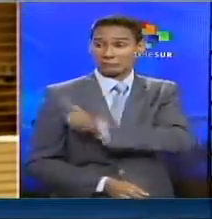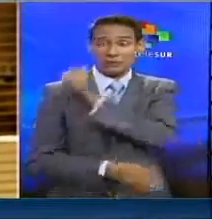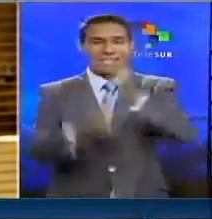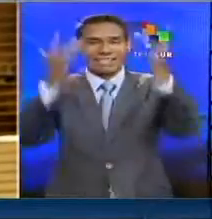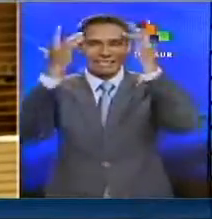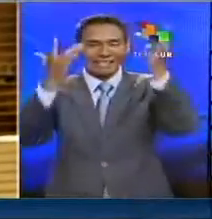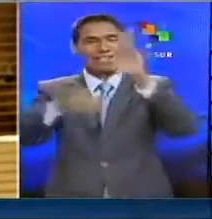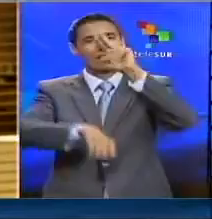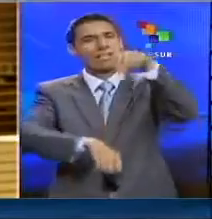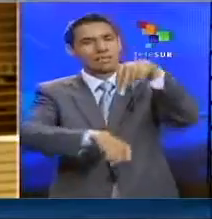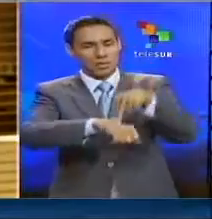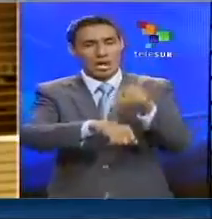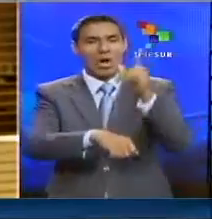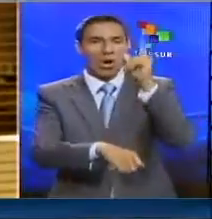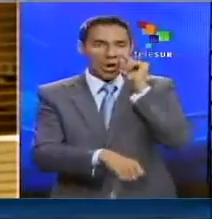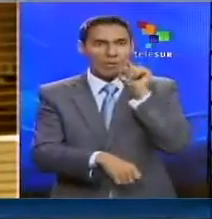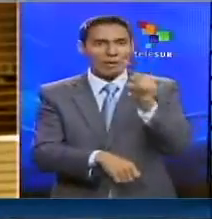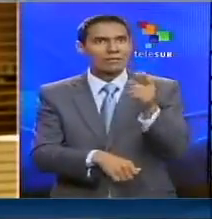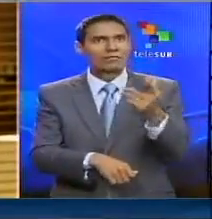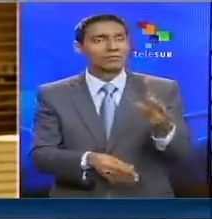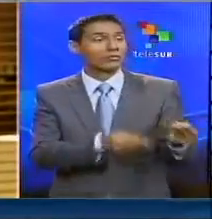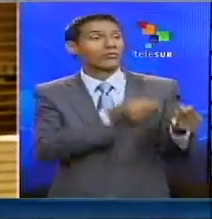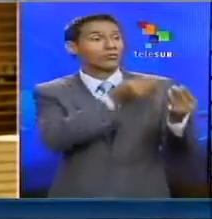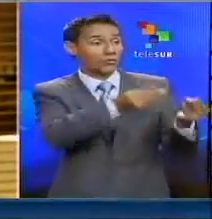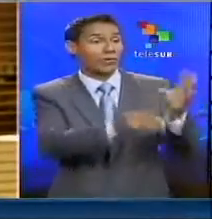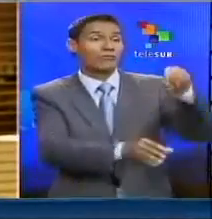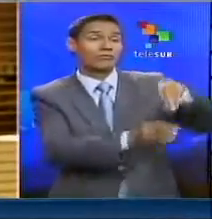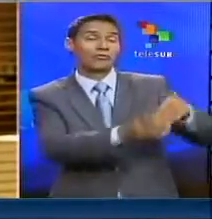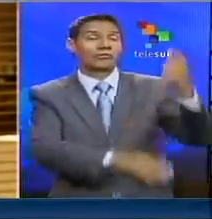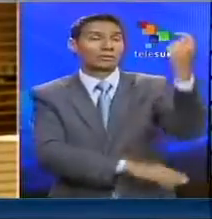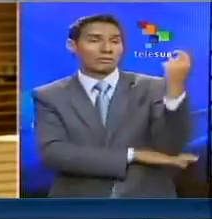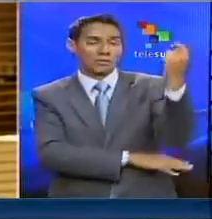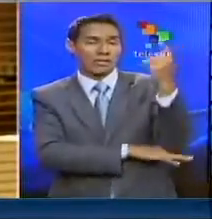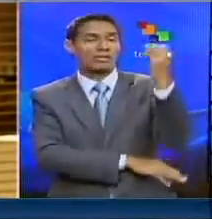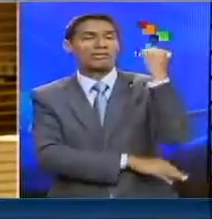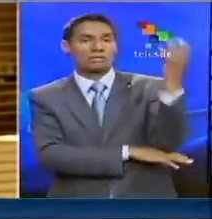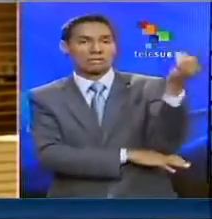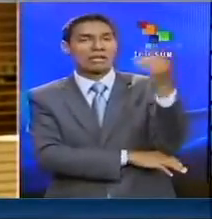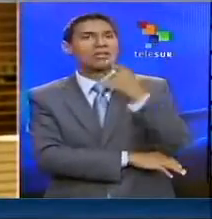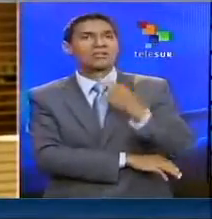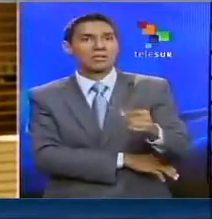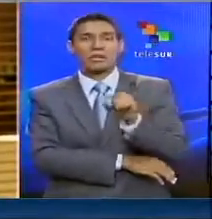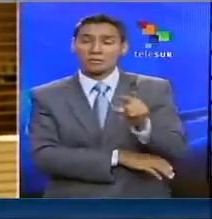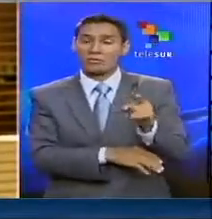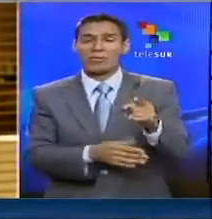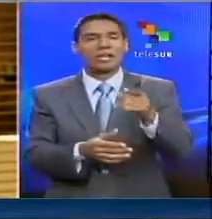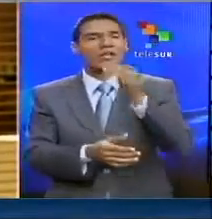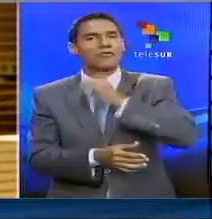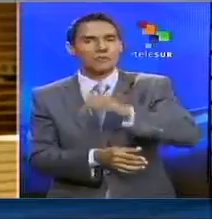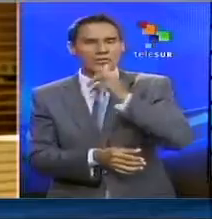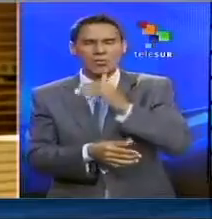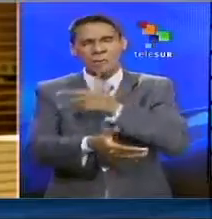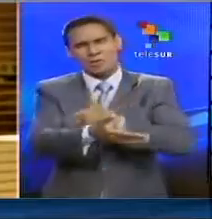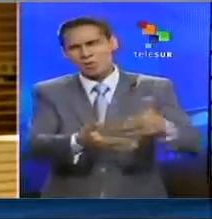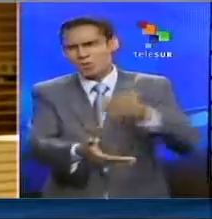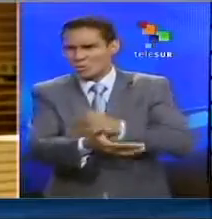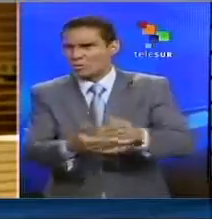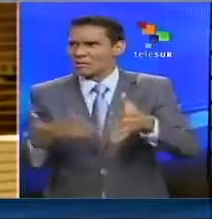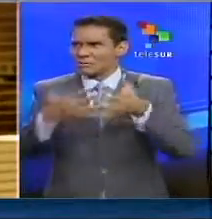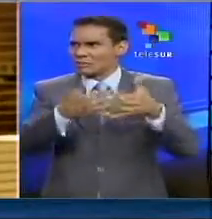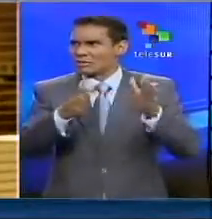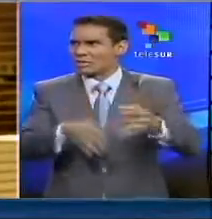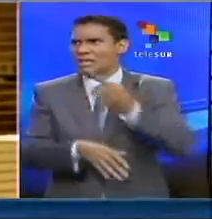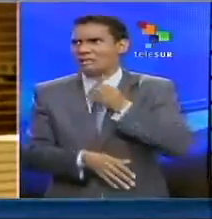inteligencia nacional, James Clapper, fue al Senado de los Estados Unidos y el Senado dijo, están recogiendo los datos de millones de estadounidenses